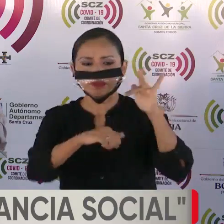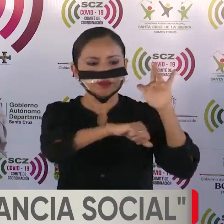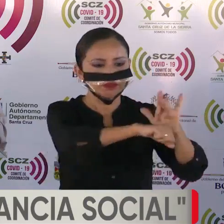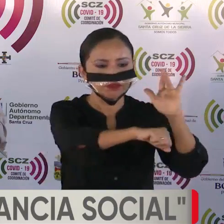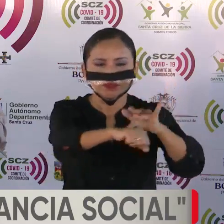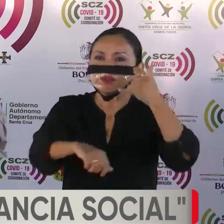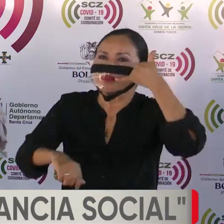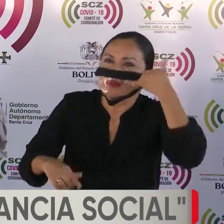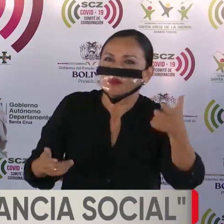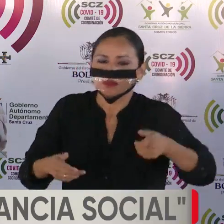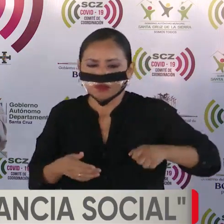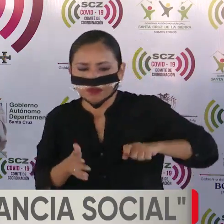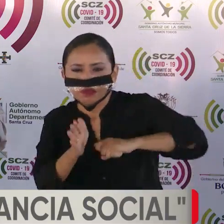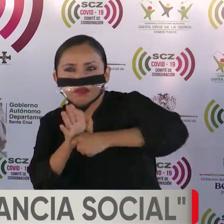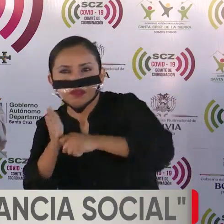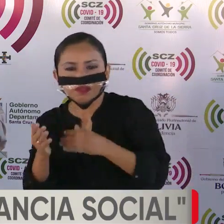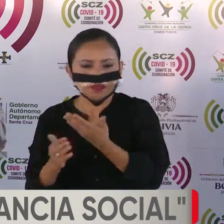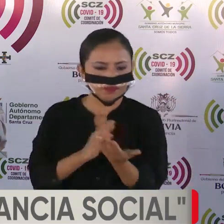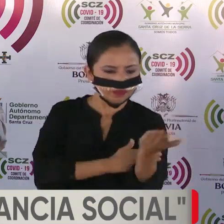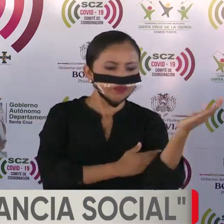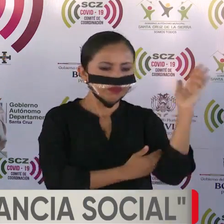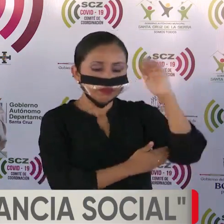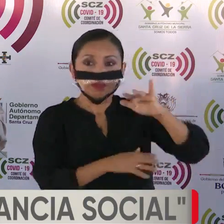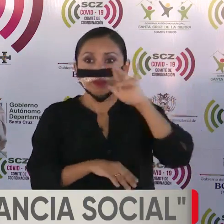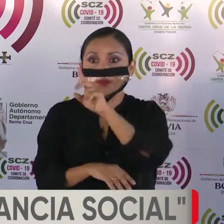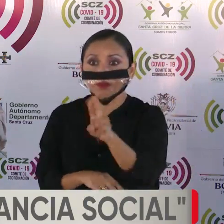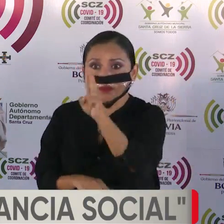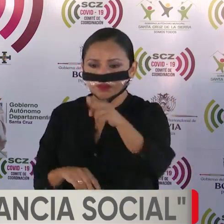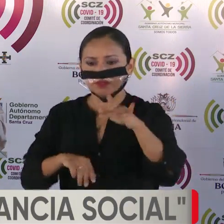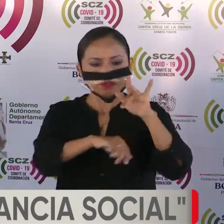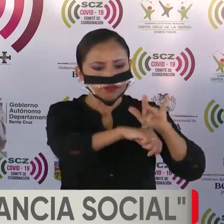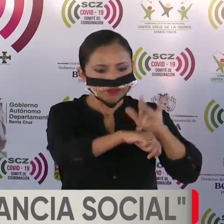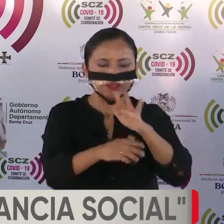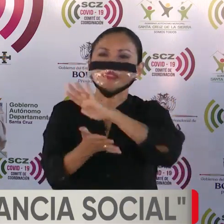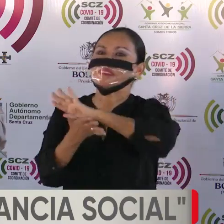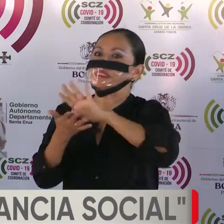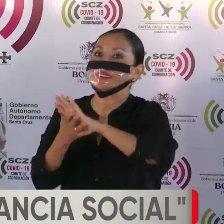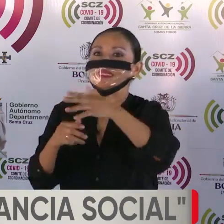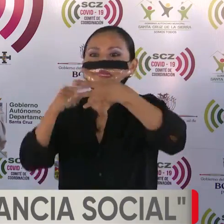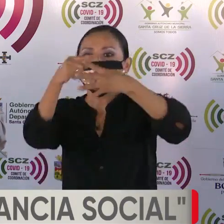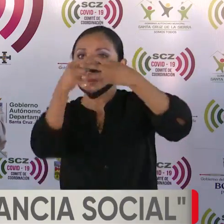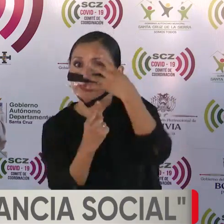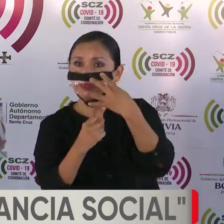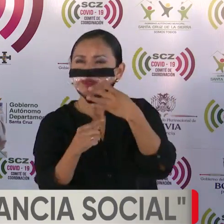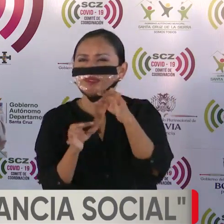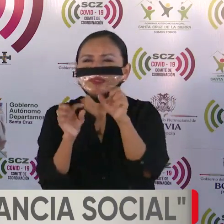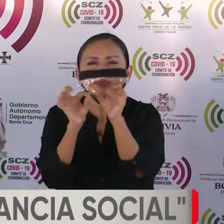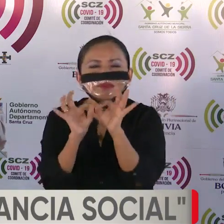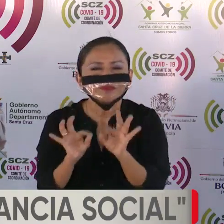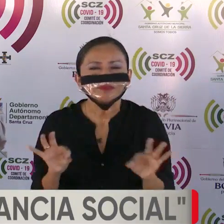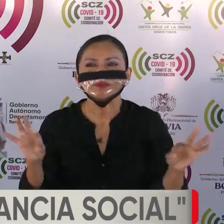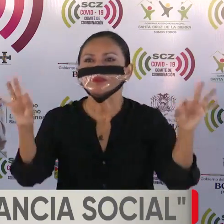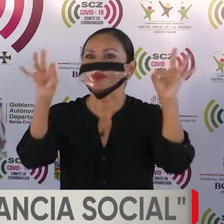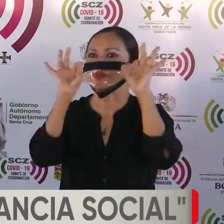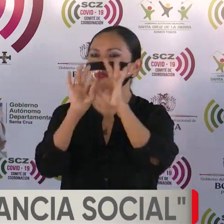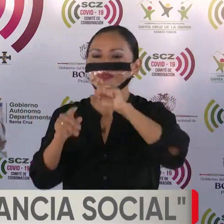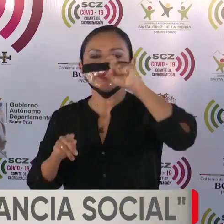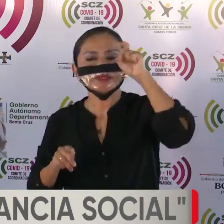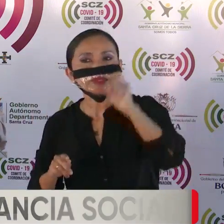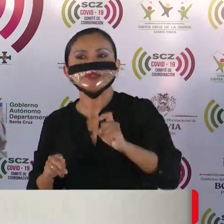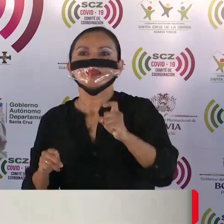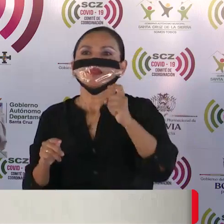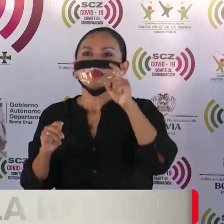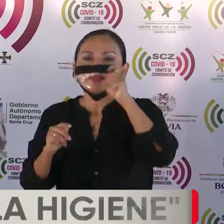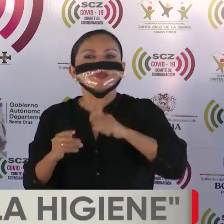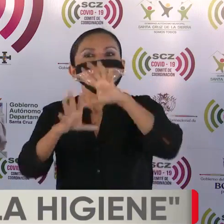contacto al cabo del día. Necesitamos generalizar estas cuatro claves para generar la